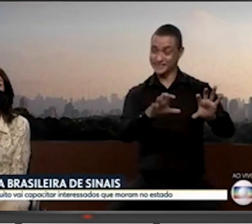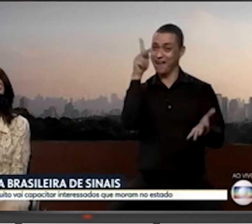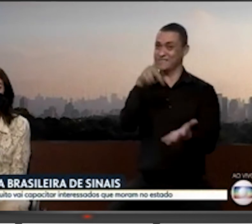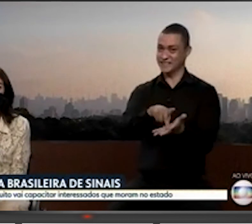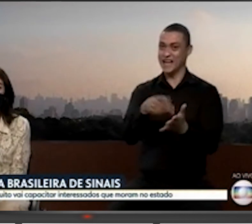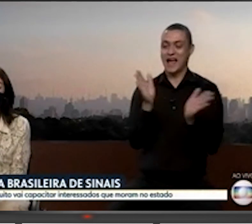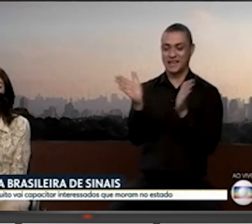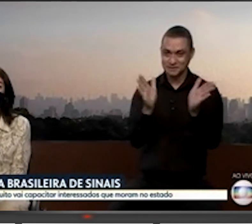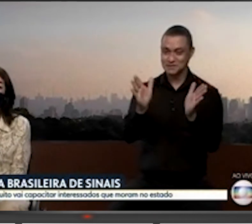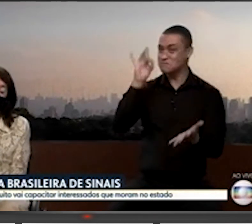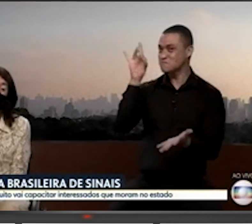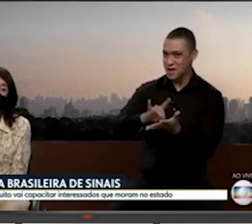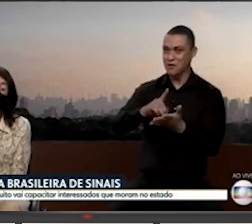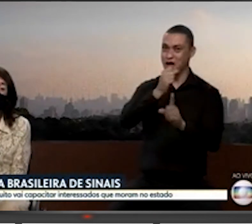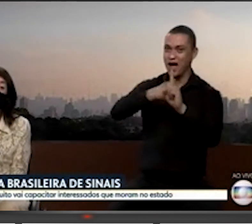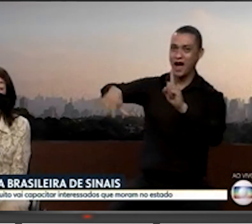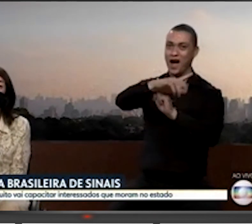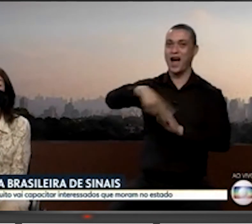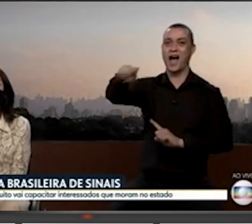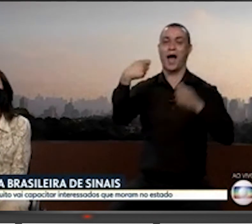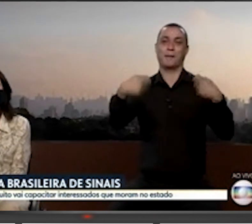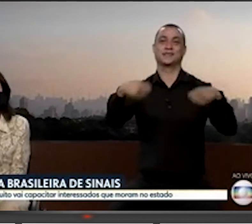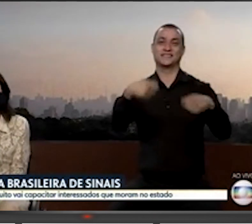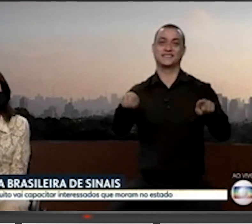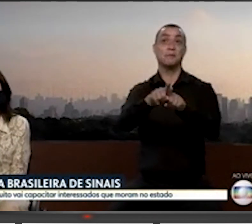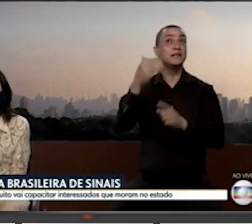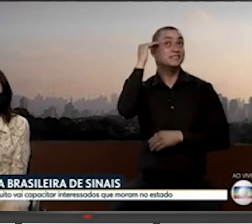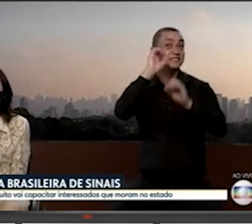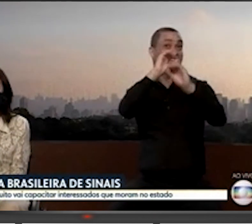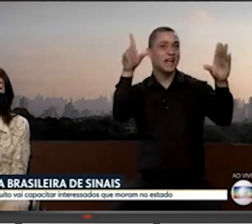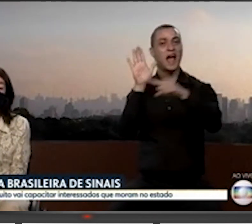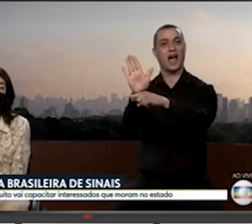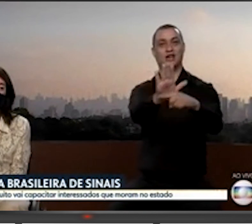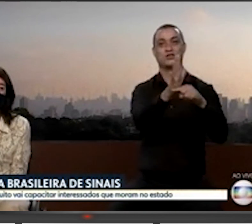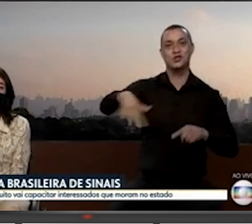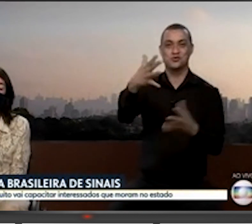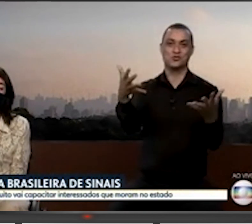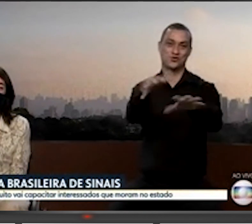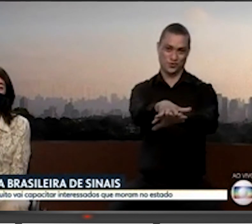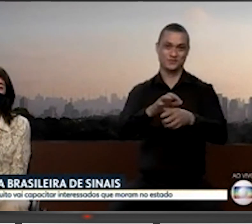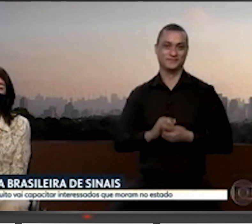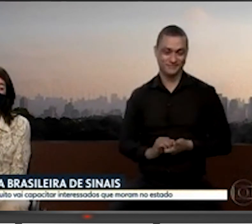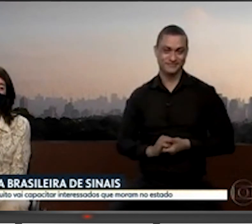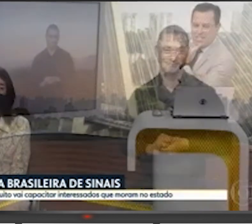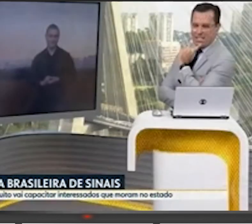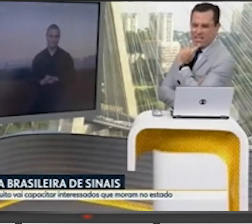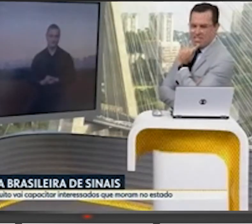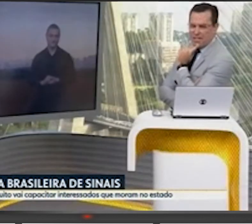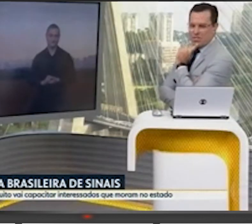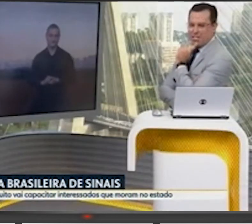acessibilidade que a sociedade precisa ter, entender e ajudar a fazer a inclusão. Secretária Célia Leão, secretária de Estado do Direito da